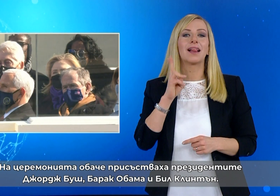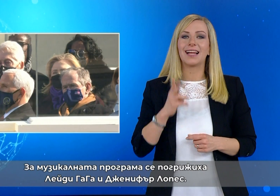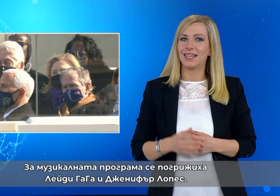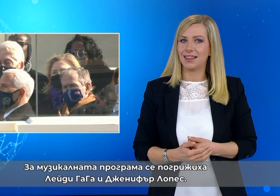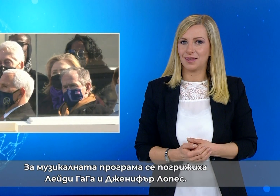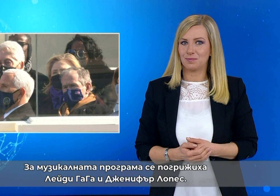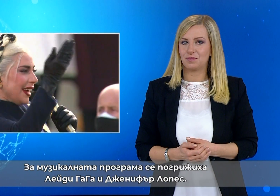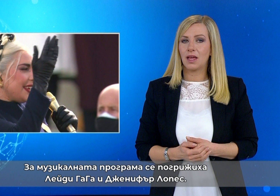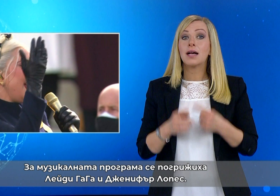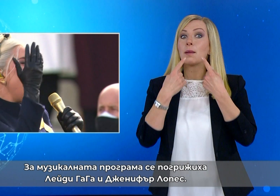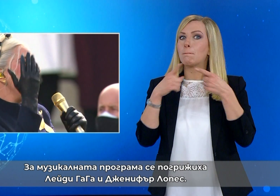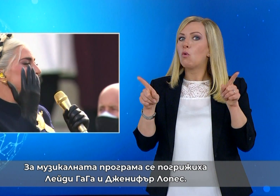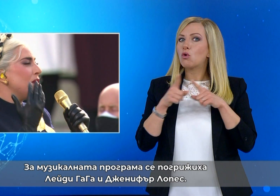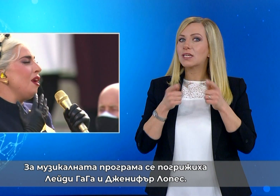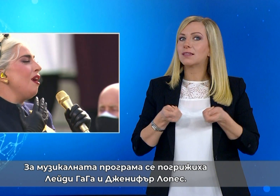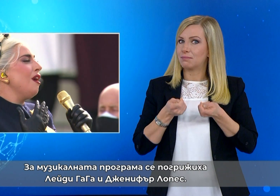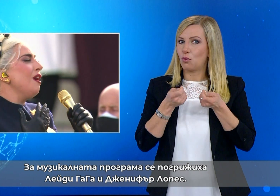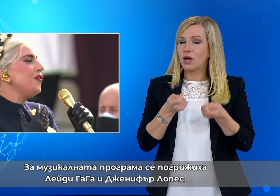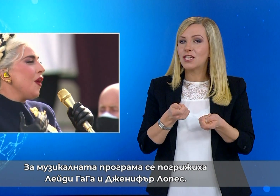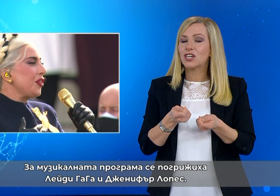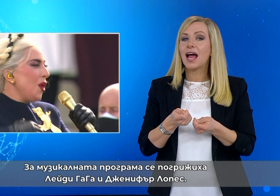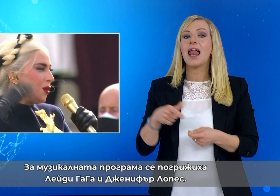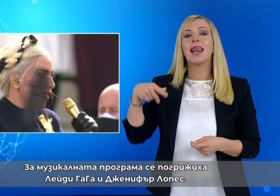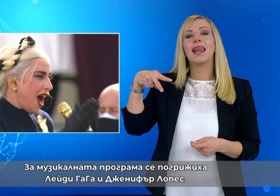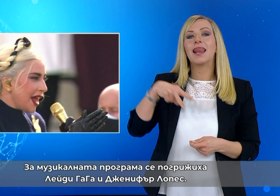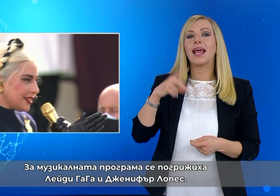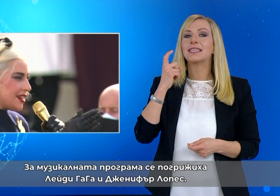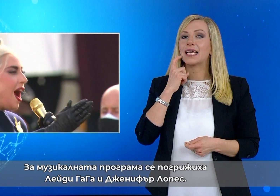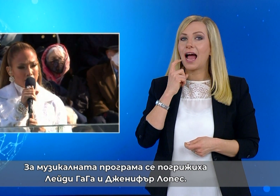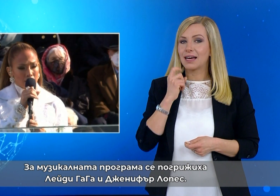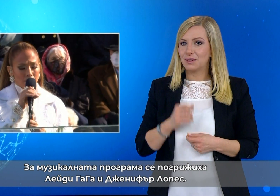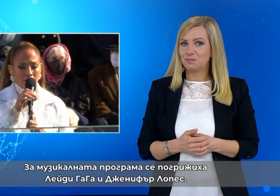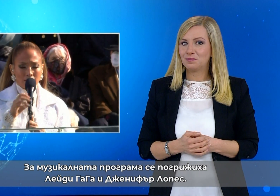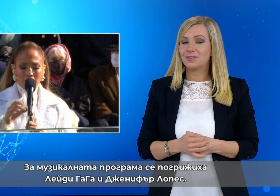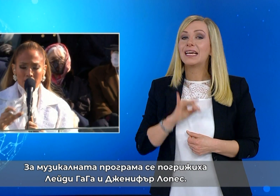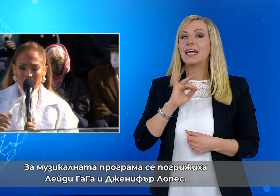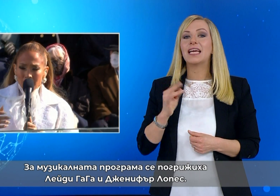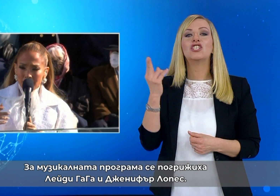За музикалната програма се погрижиха Лейди Гага и Дженнифър Лопес.